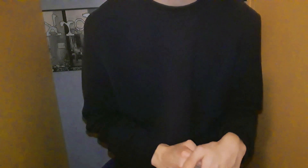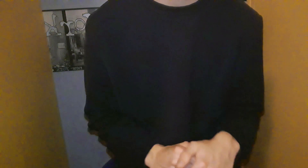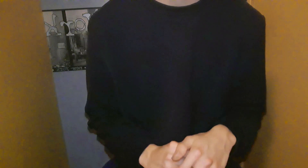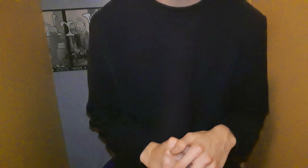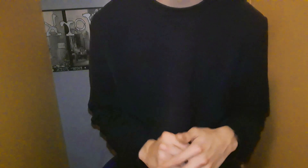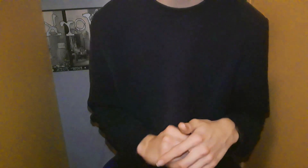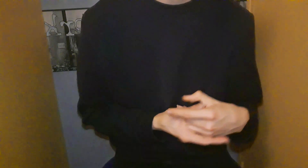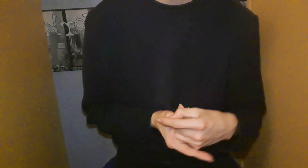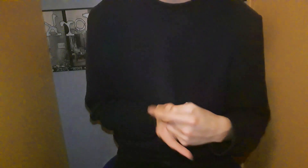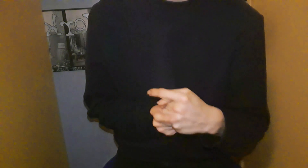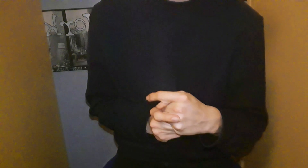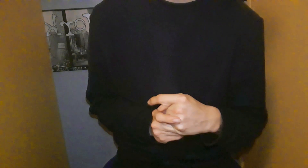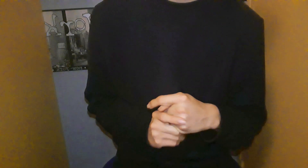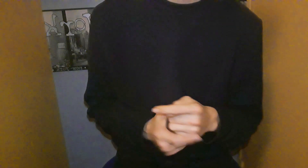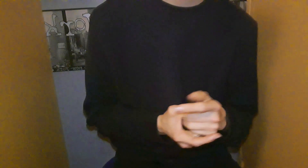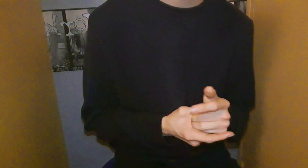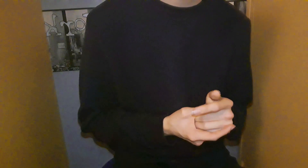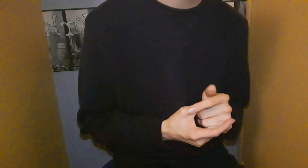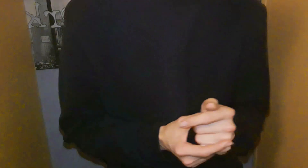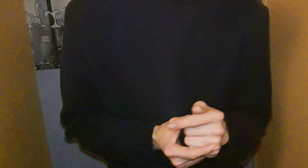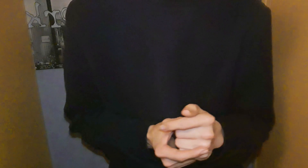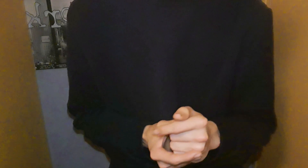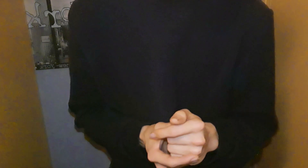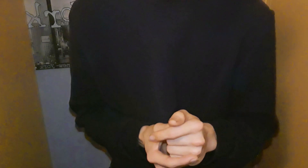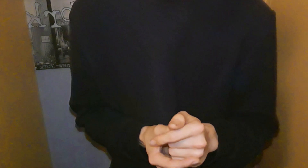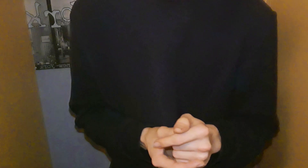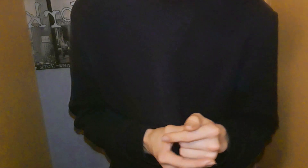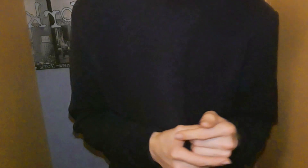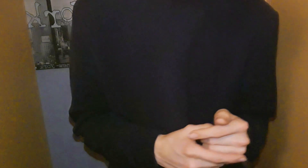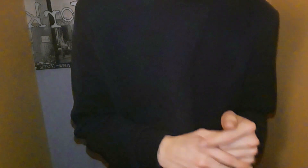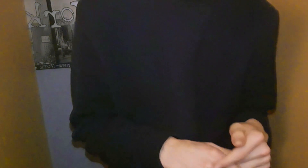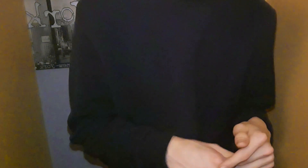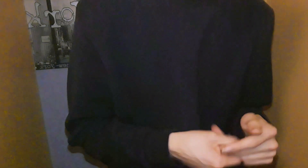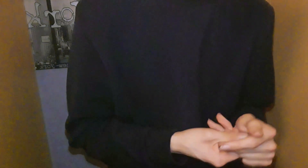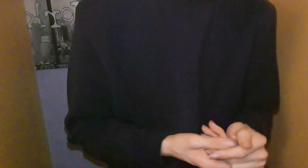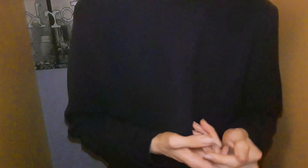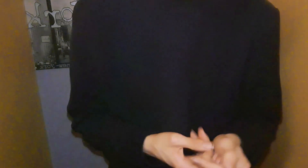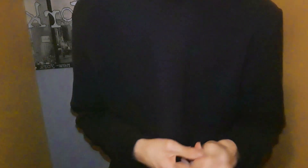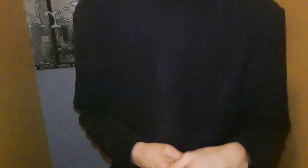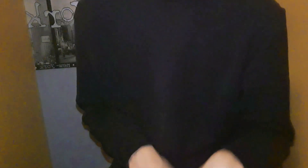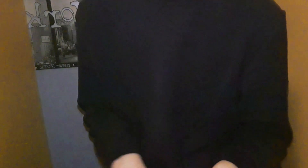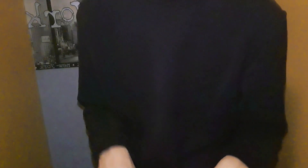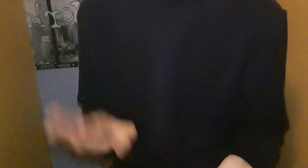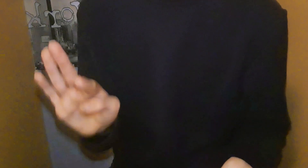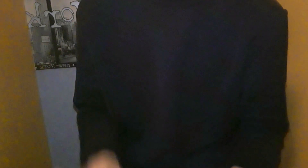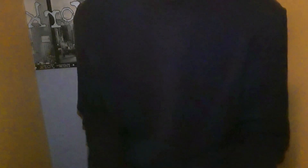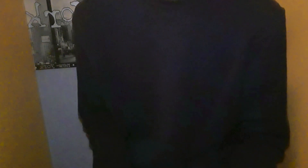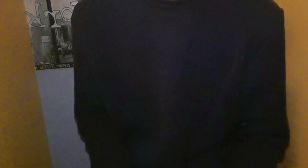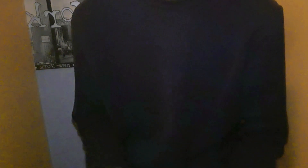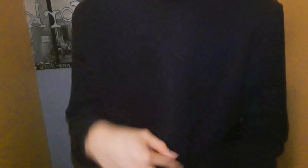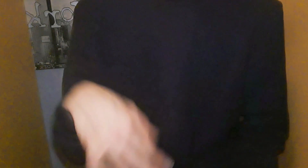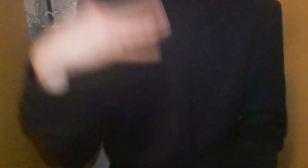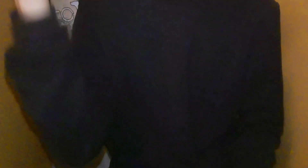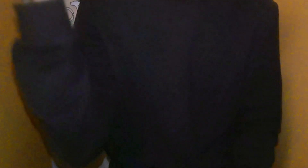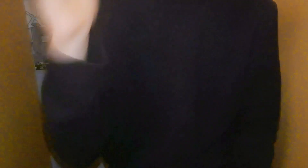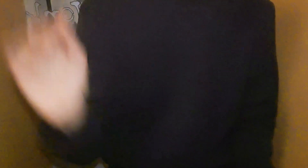bien Voilà Mais bon On va dire que Je peux chanter quand même Juste Alors pas sur des chansons Hyper hautes